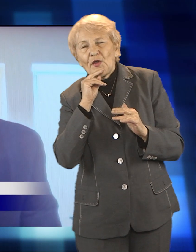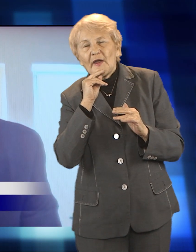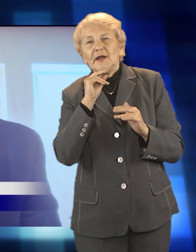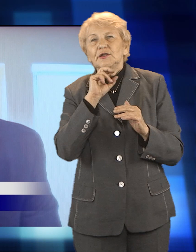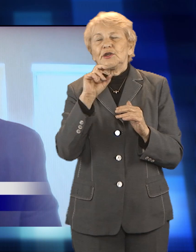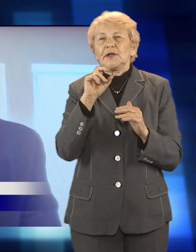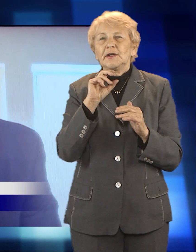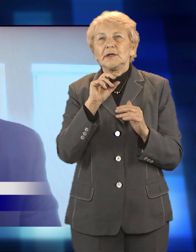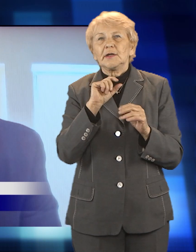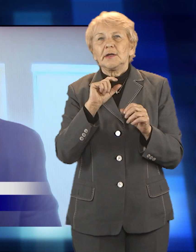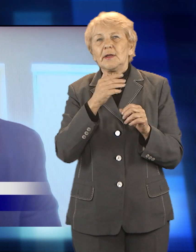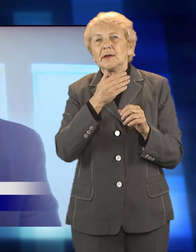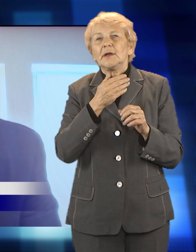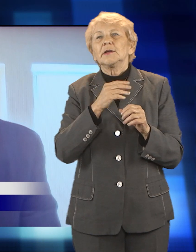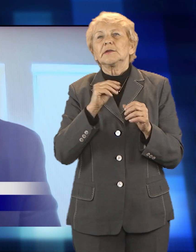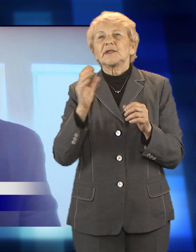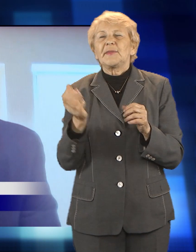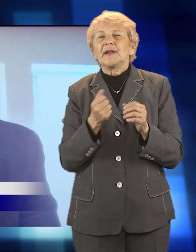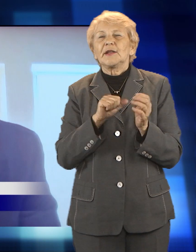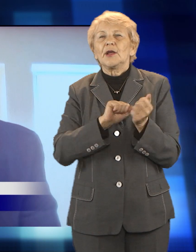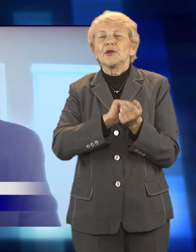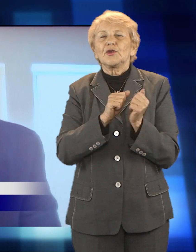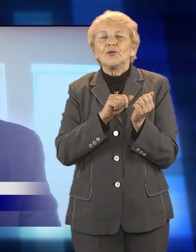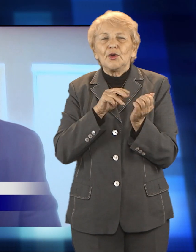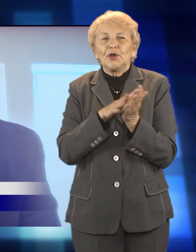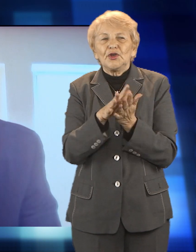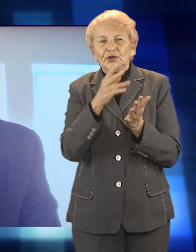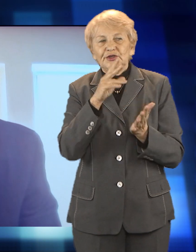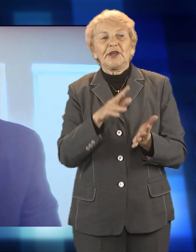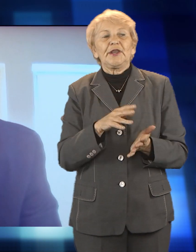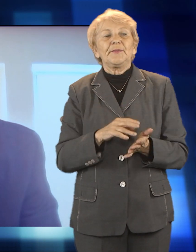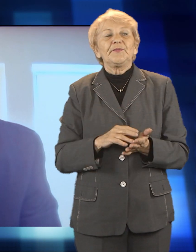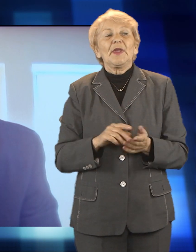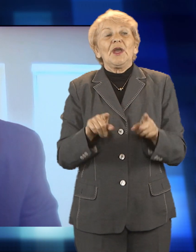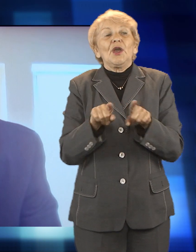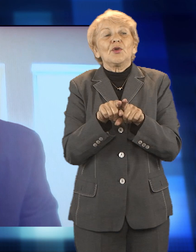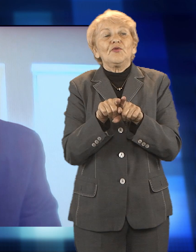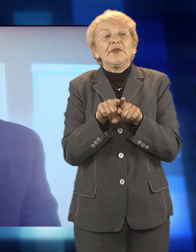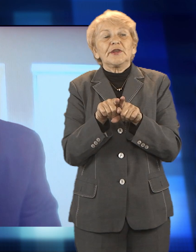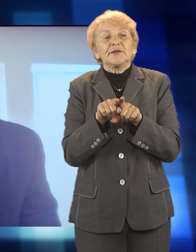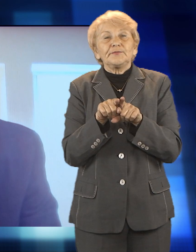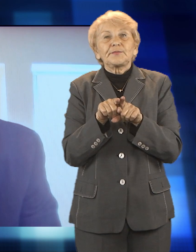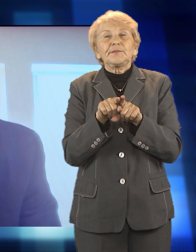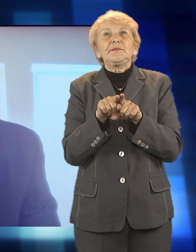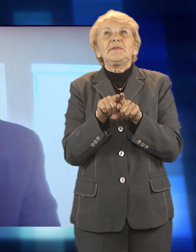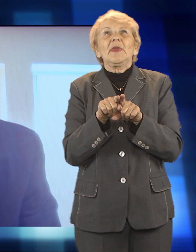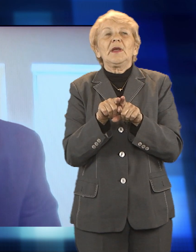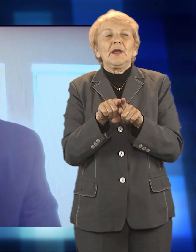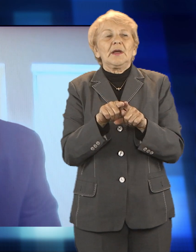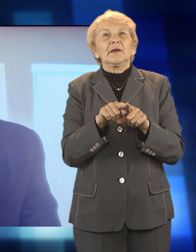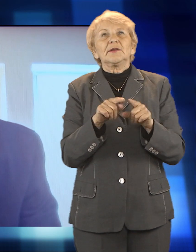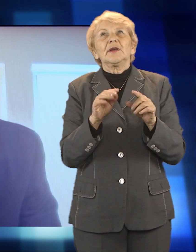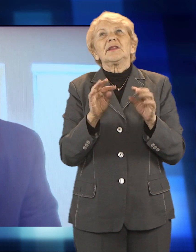szereg decyzji, które pomogły osiągnąć ten efekt. Pierwszymi decyzjami było zablokowanie i